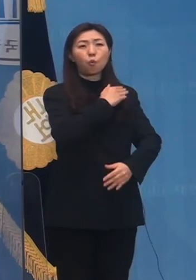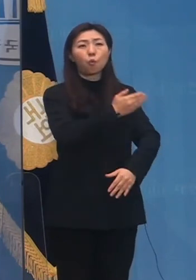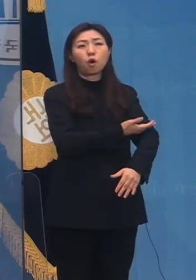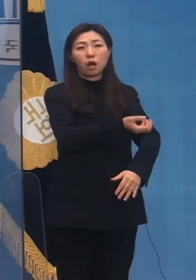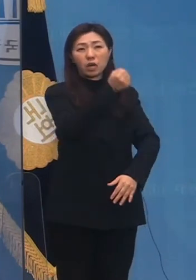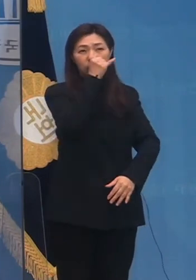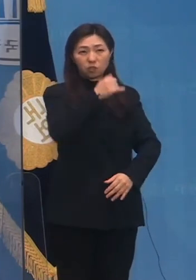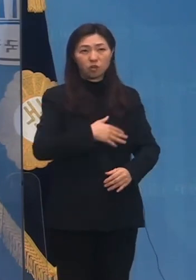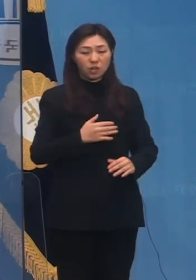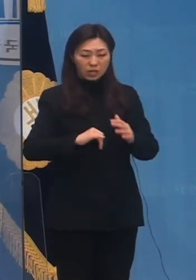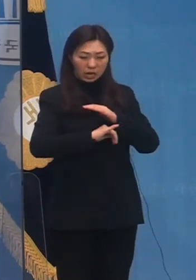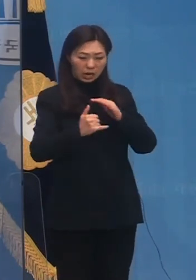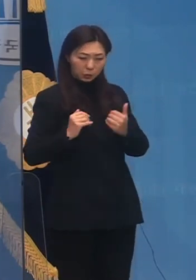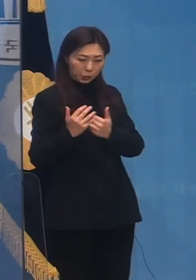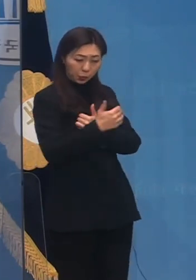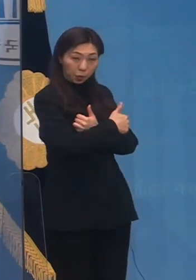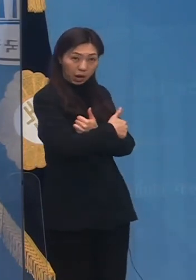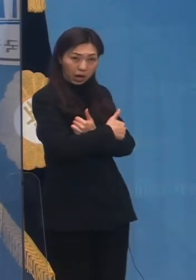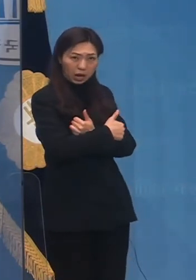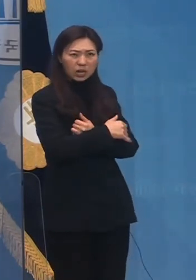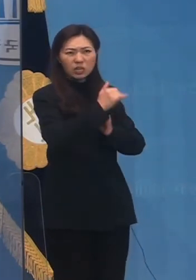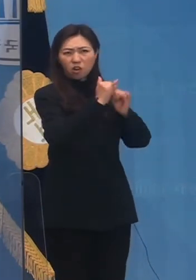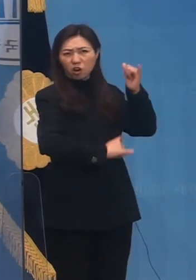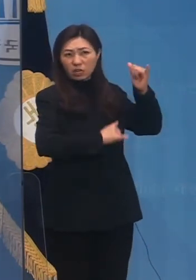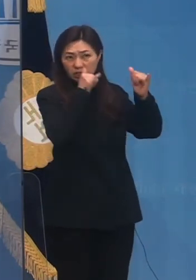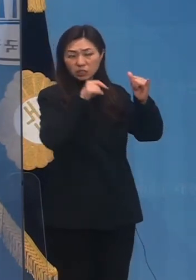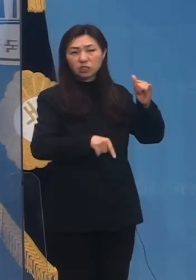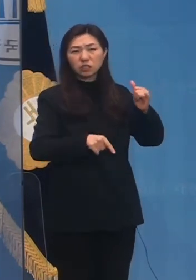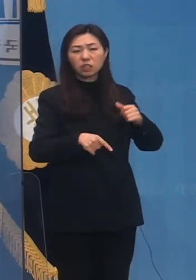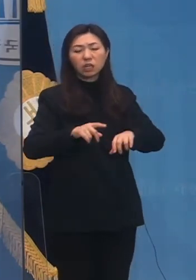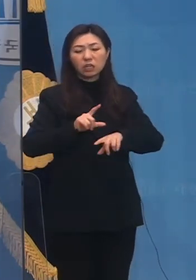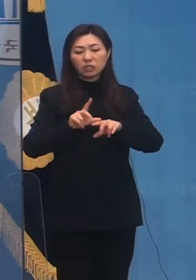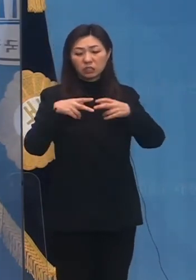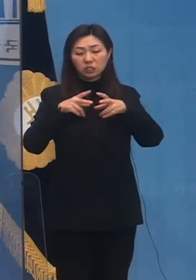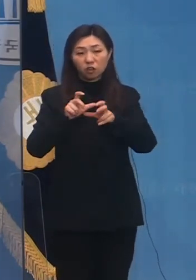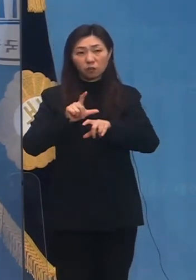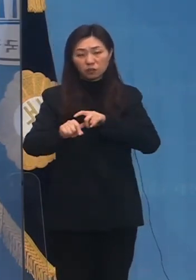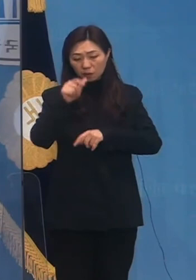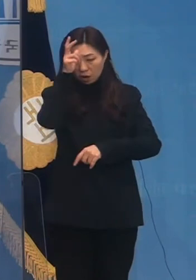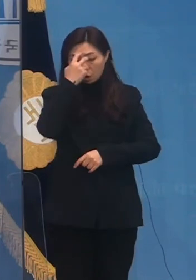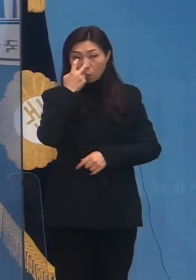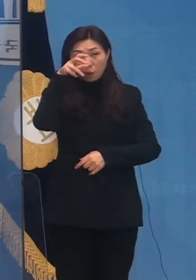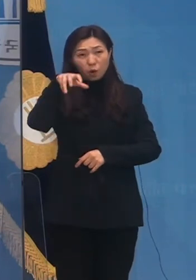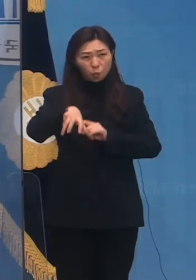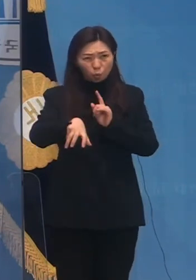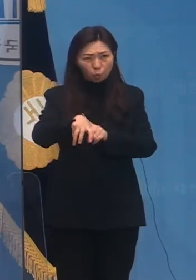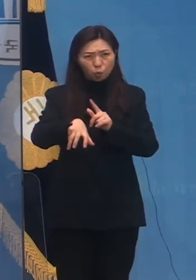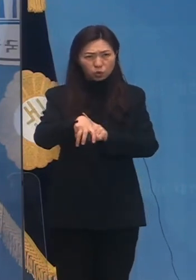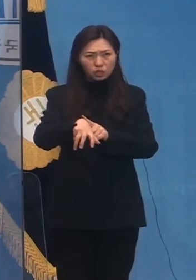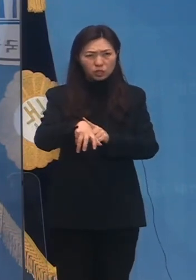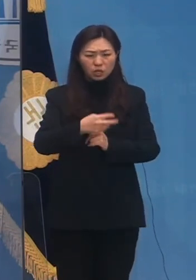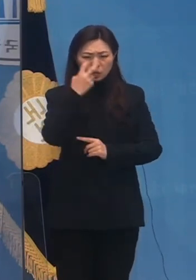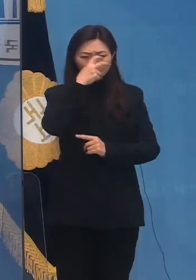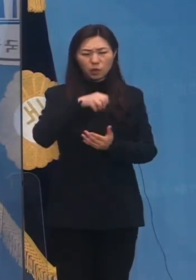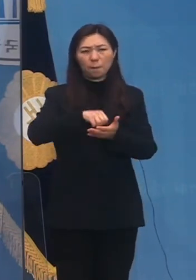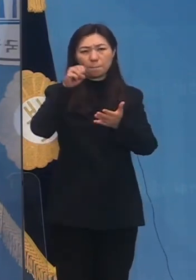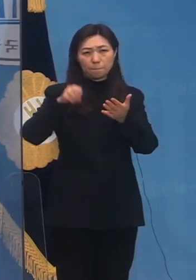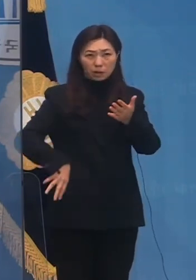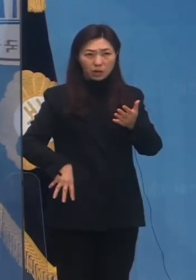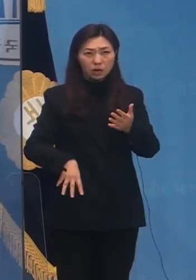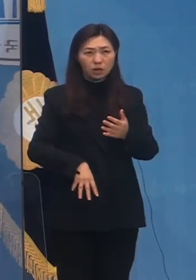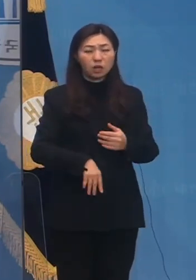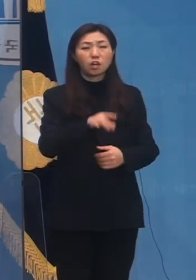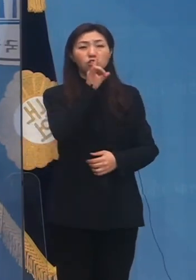감싸기 이력이 있는 성남시청은 수사지휘에서 배제하고 검찰총장이나 수원지검도 수사에 관여해서는 안됩니다.